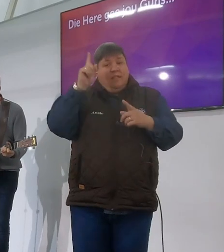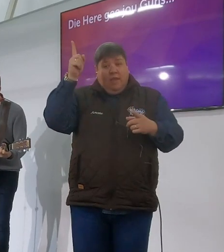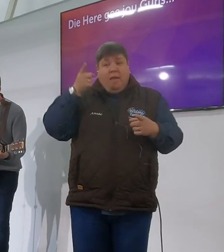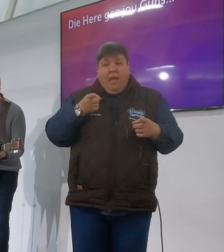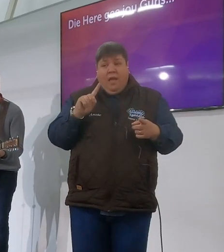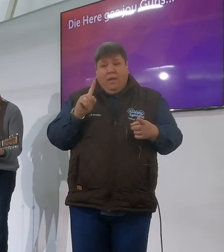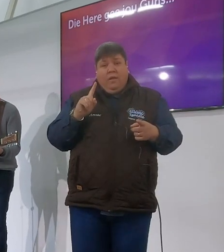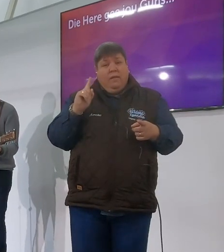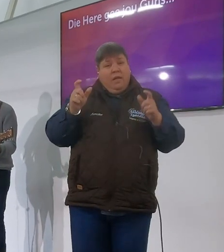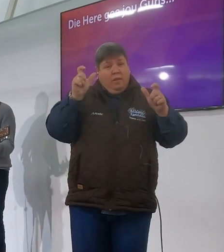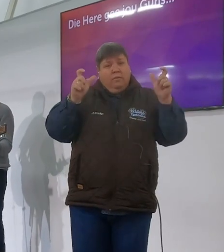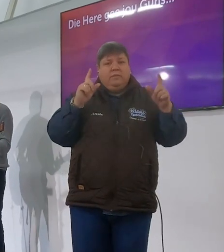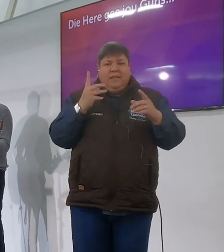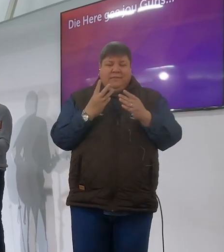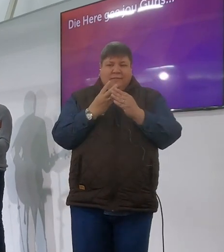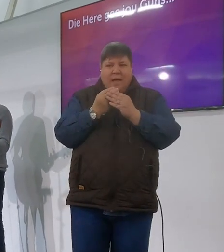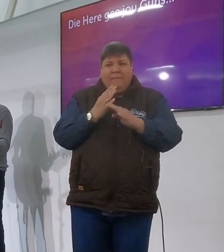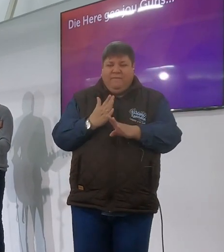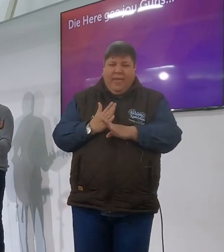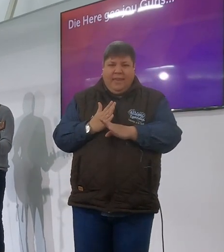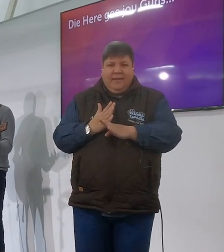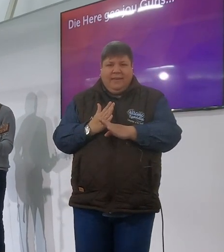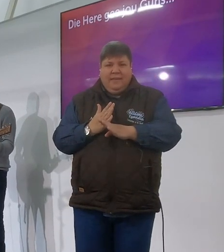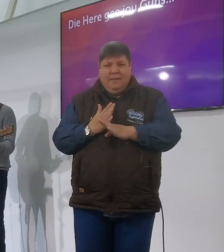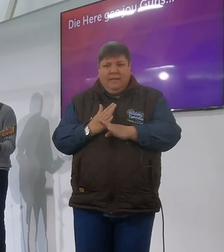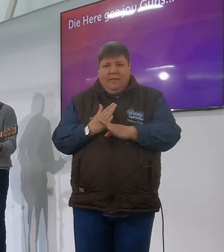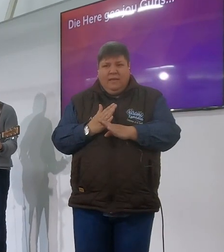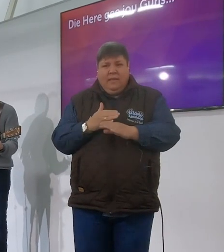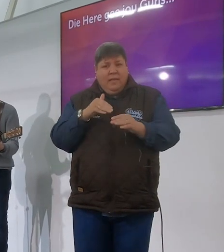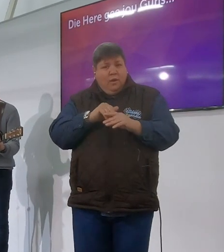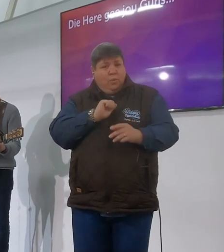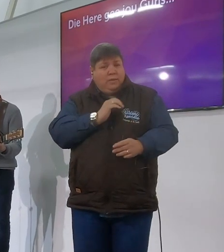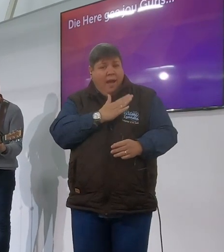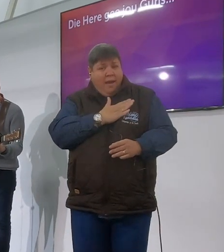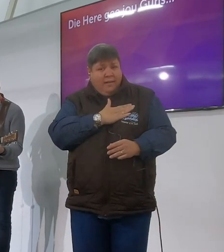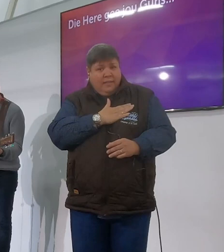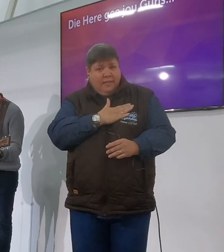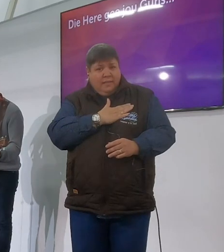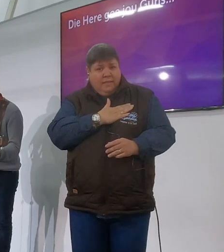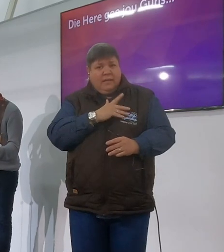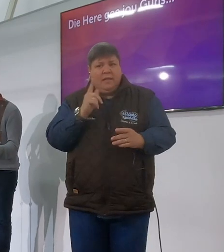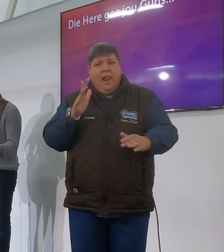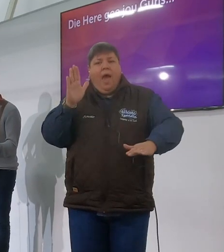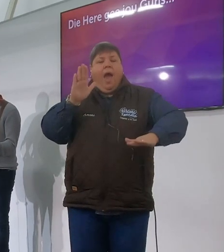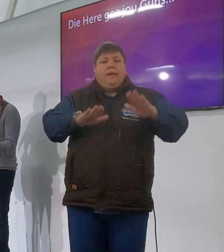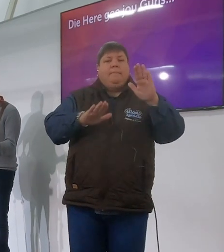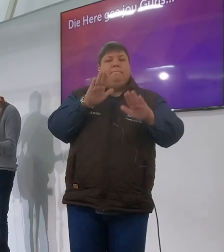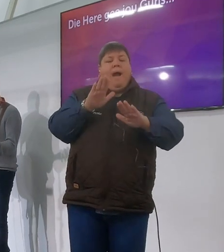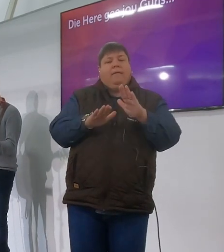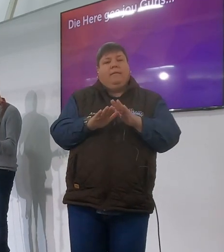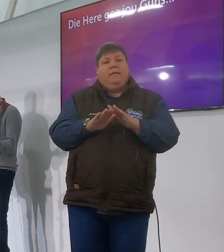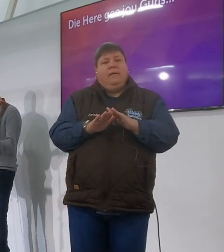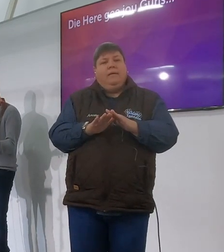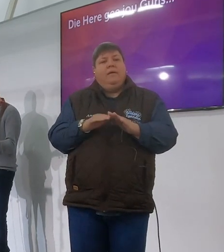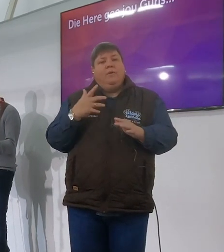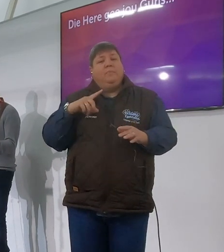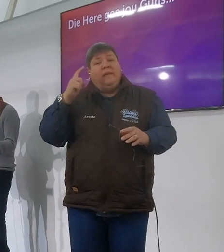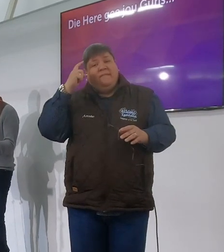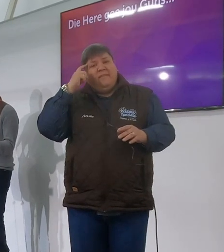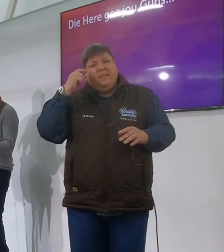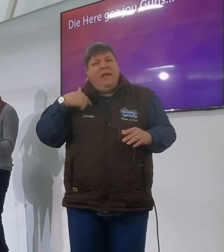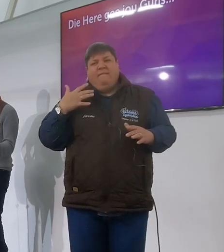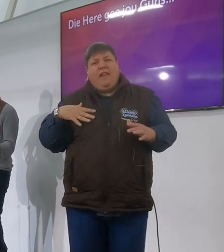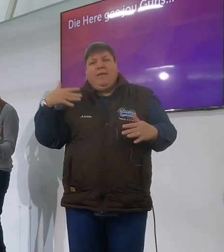oogends verochend sal werk en in ons harte iets sal aanbakke om te sê ek wil nie meer